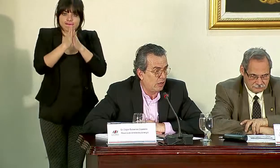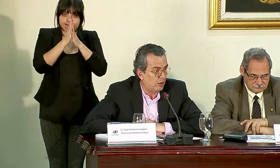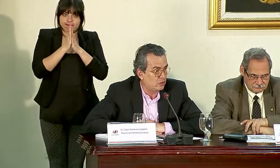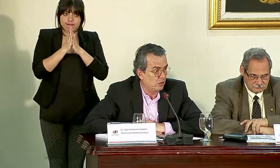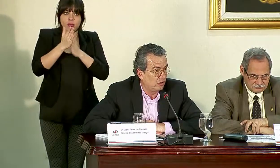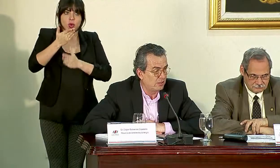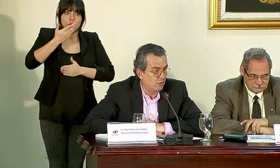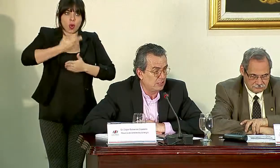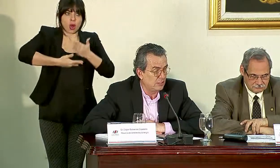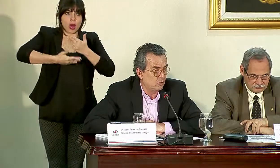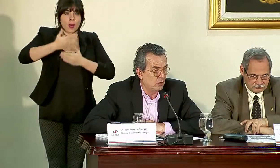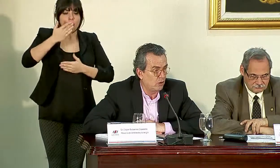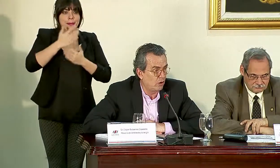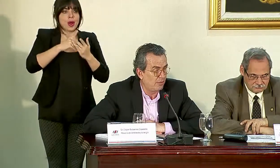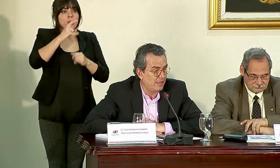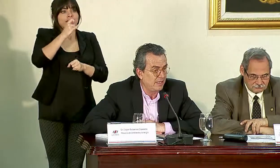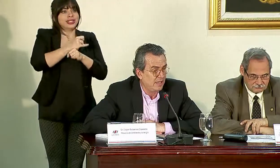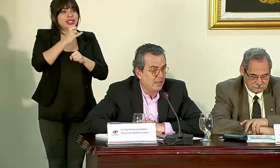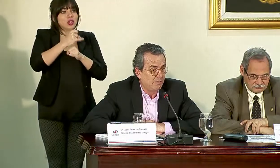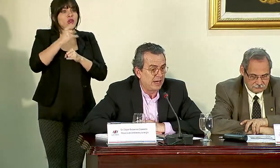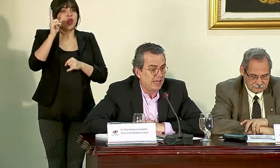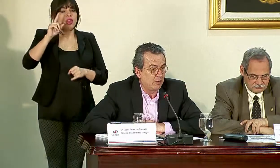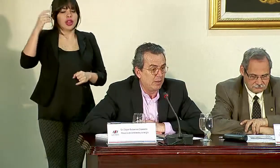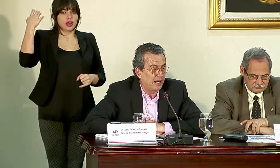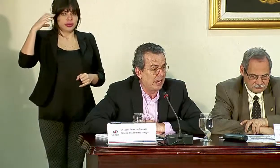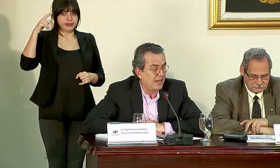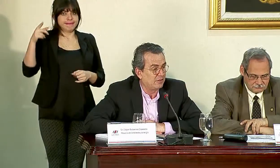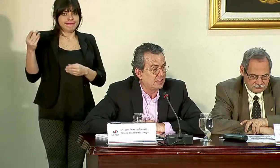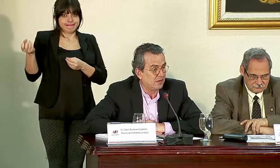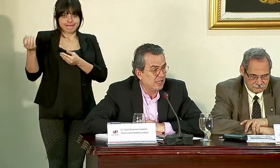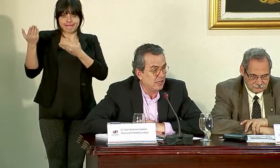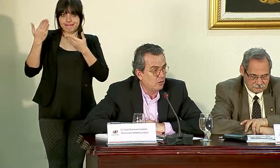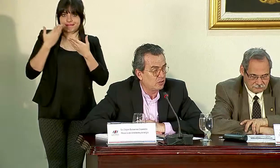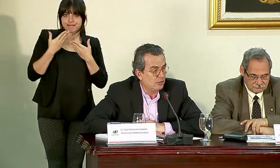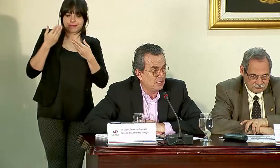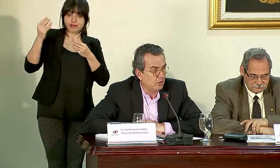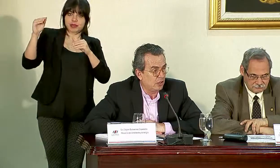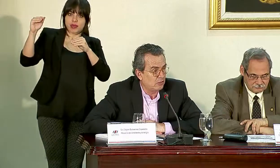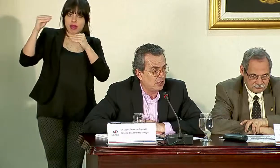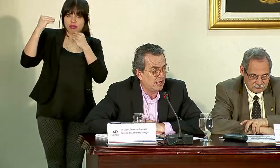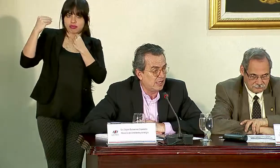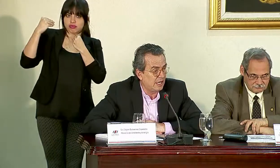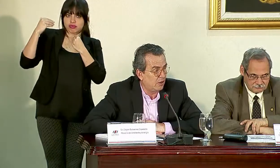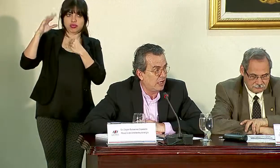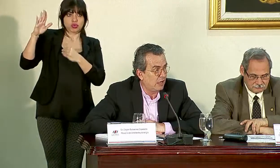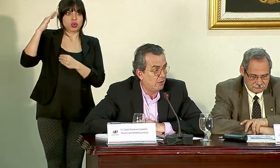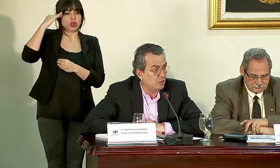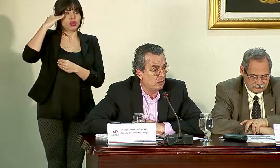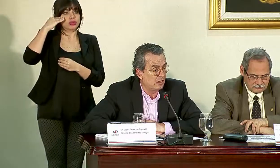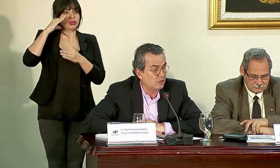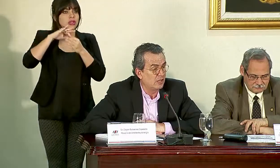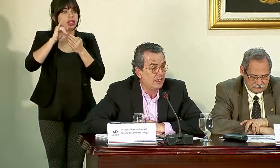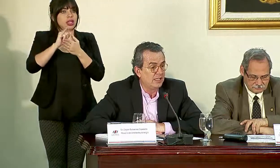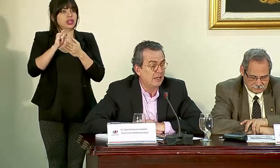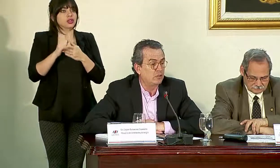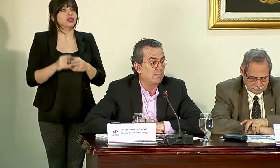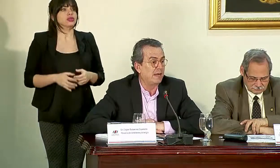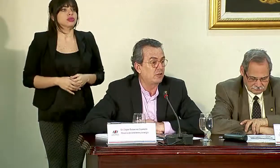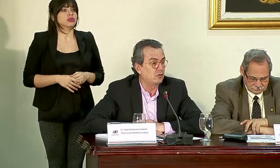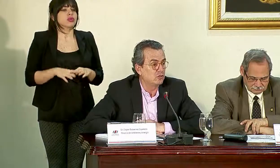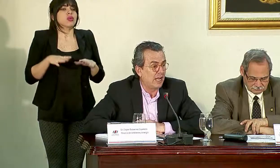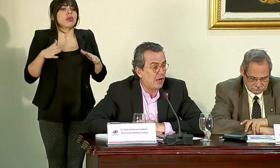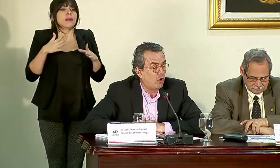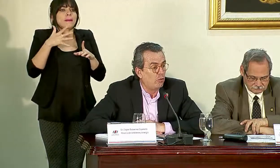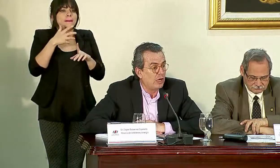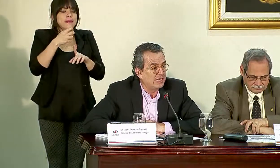colaboración de un instituto en Colombia para que nos venga a transferir el conocimiento que ellos han generado en la evaluación de los